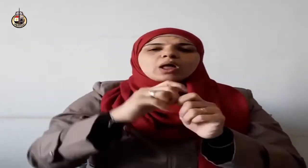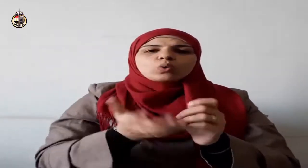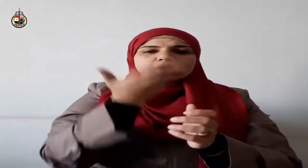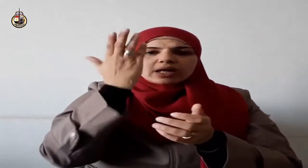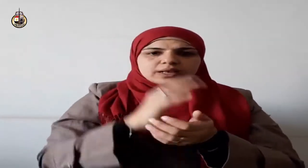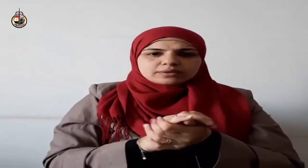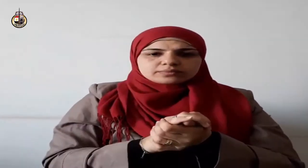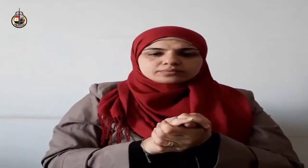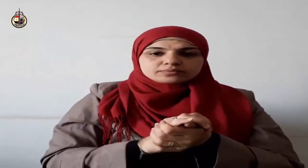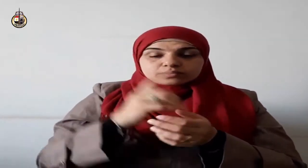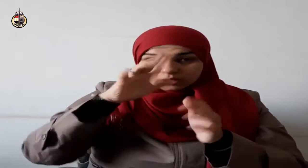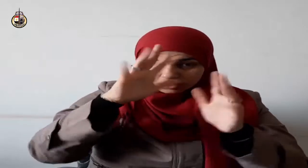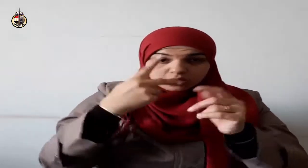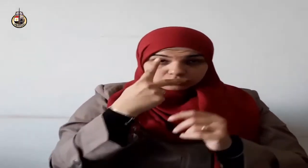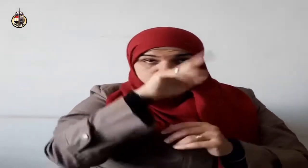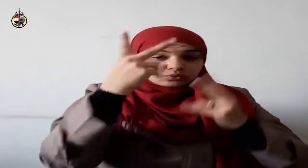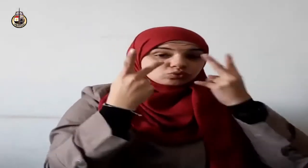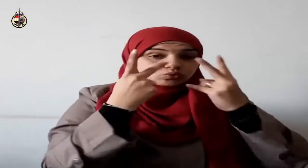حيث يقول سبحانه